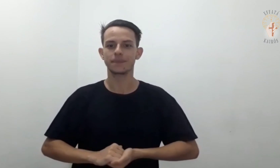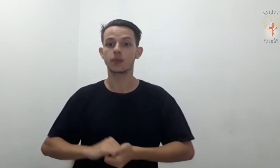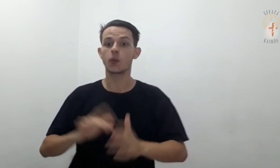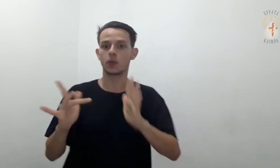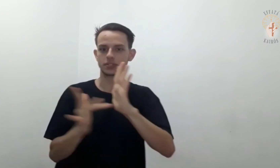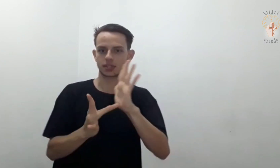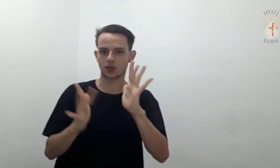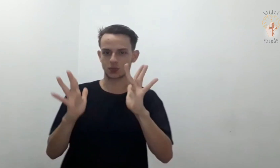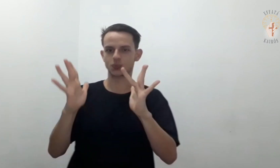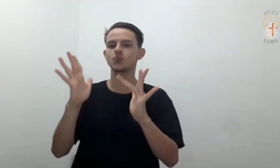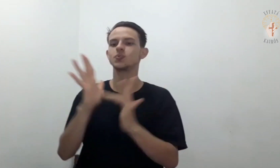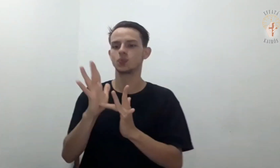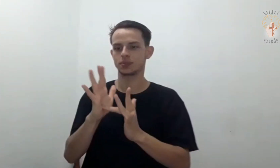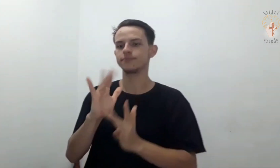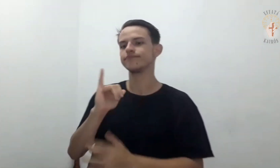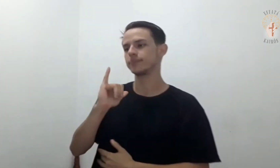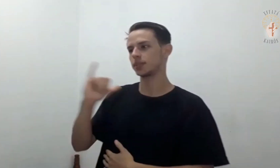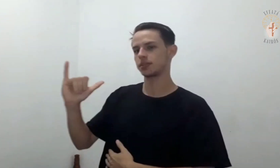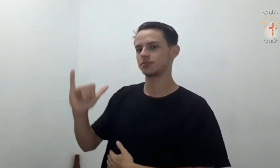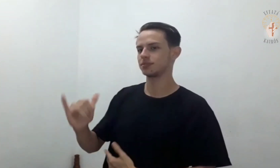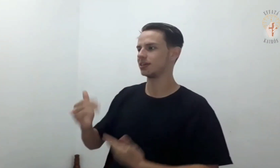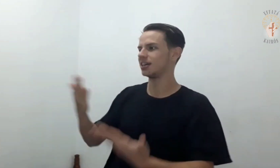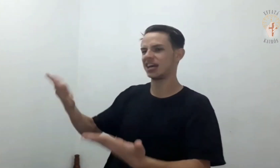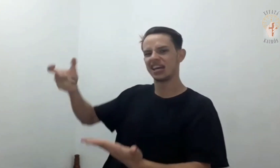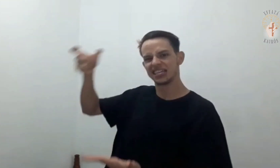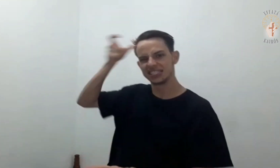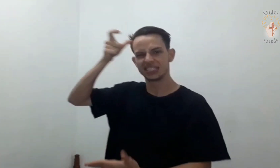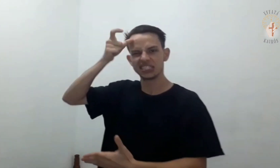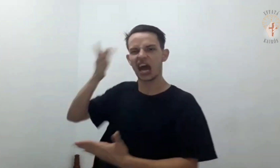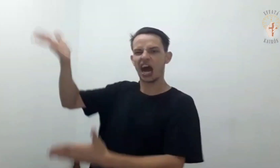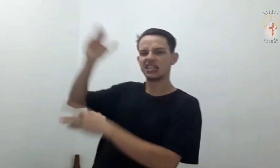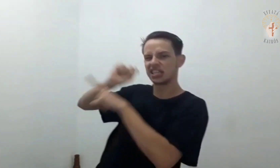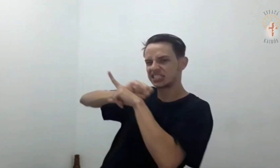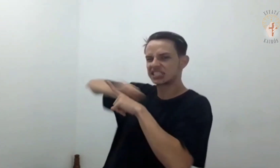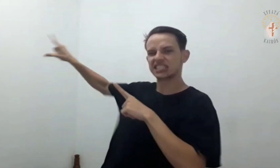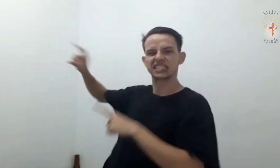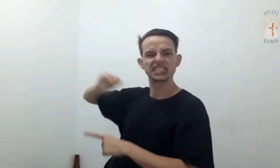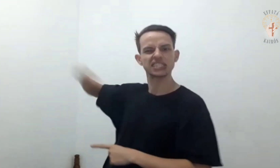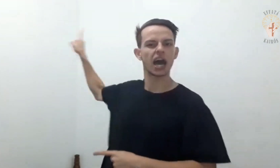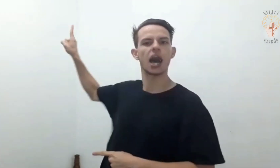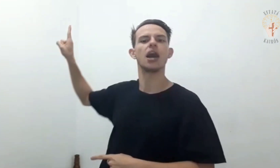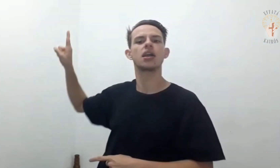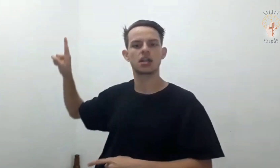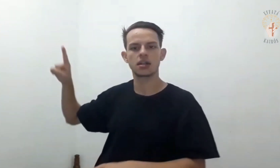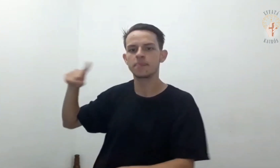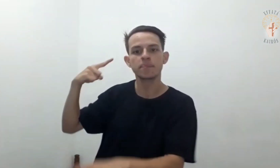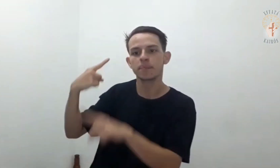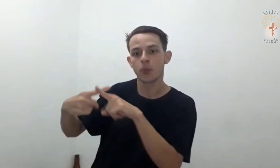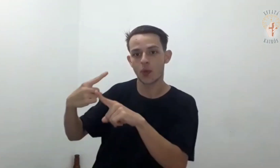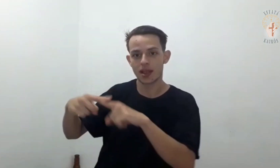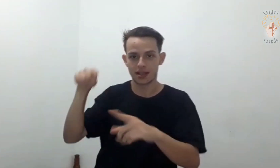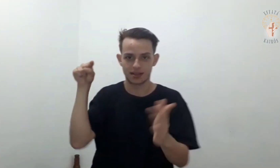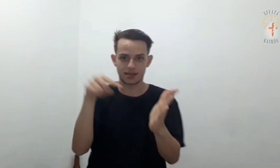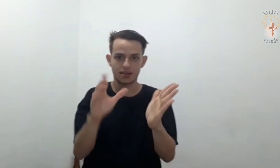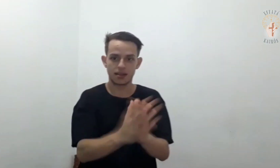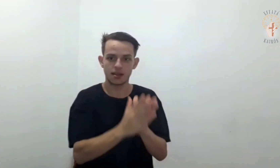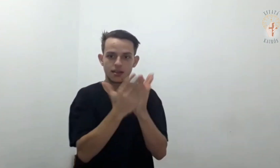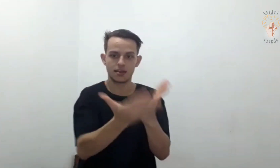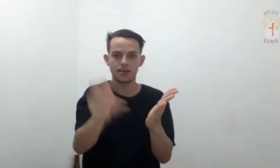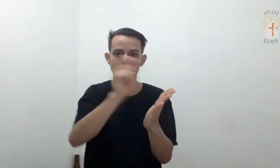Jesus lhe disse Vai-te embora Satanás Porque está escrito